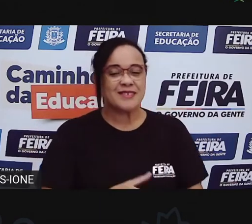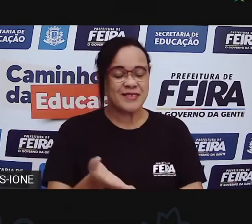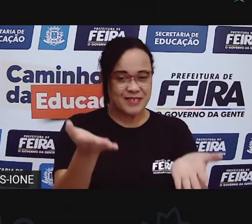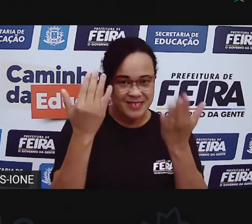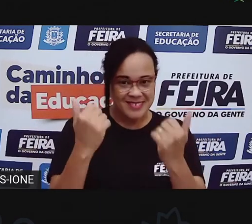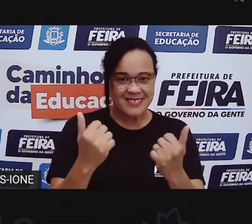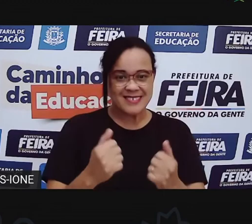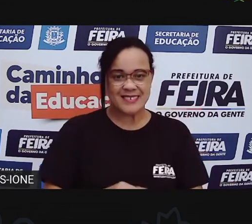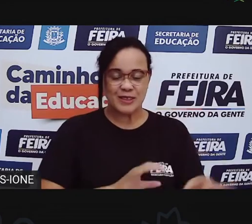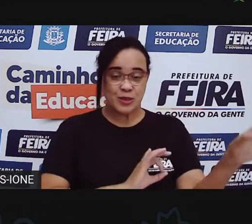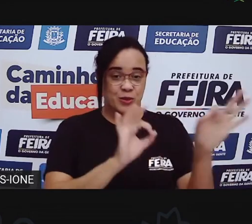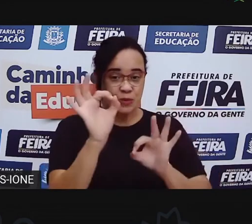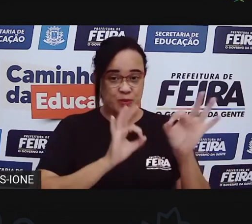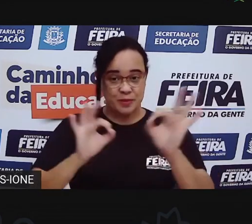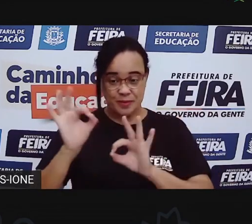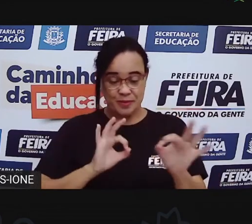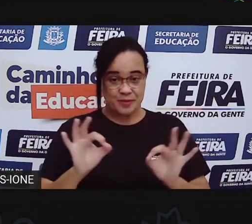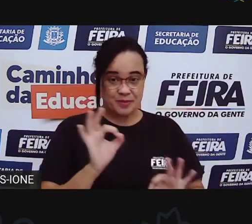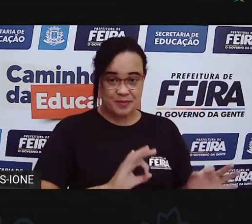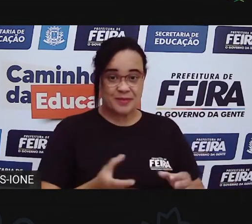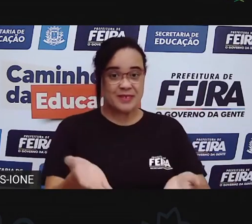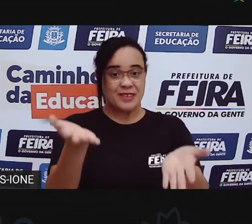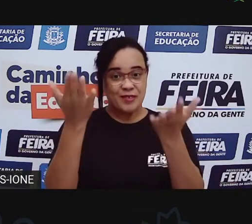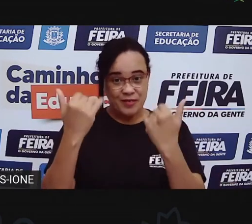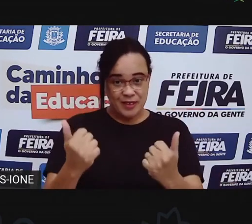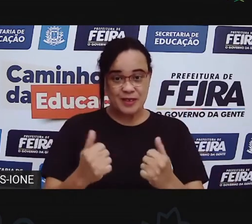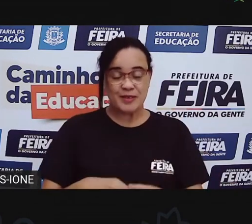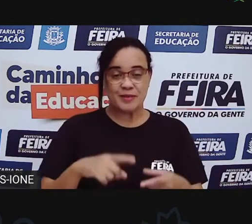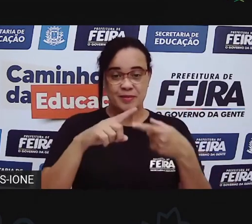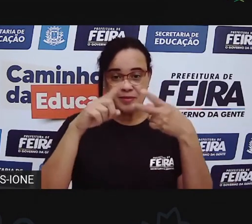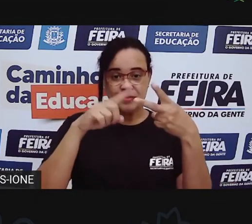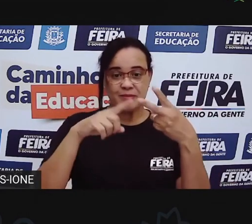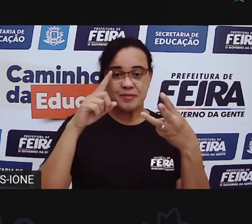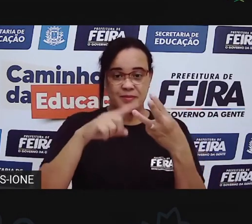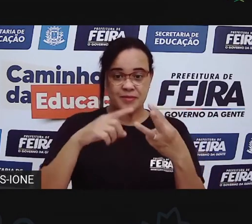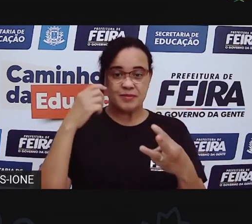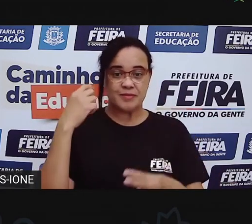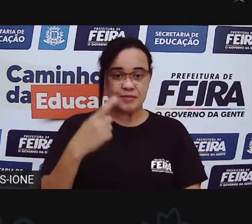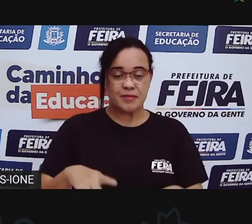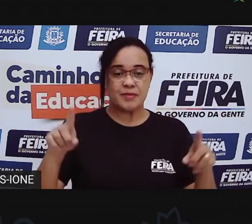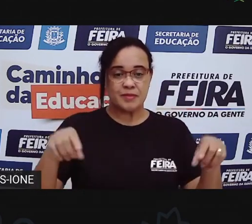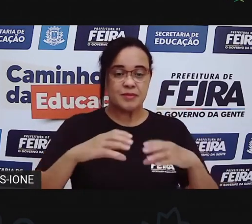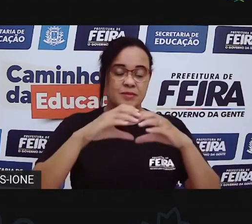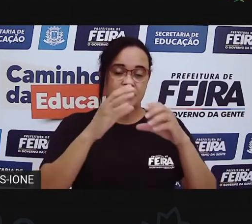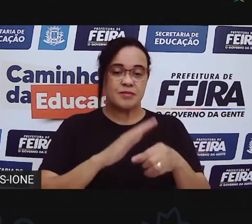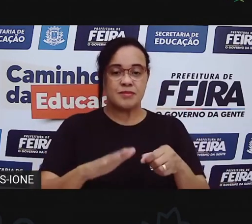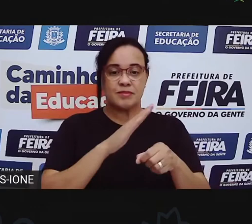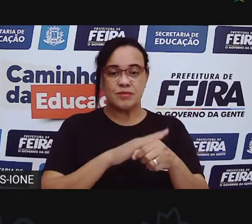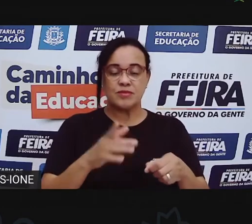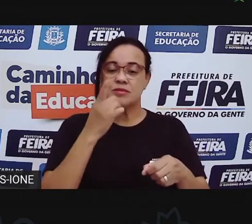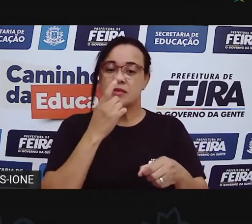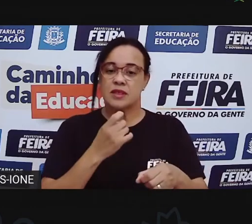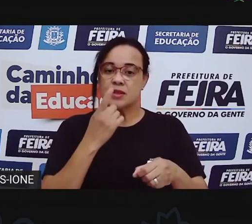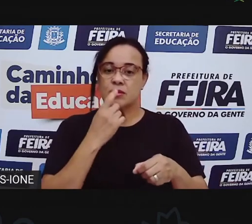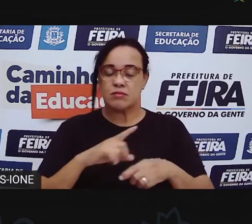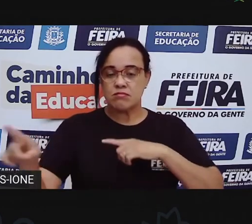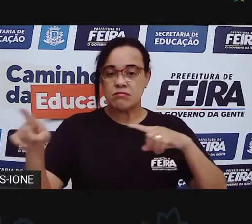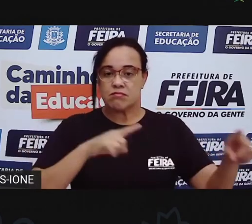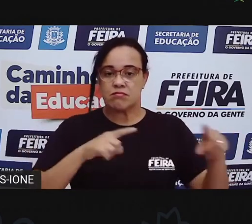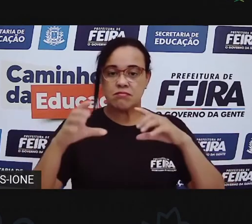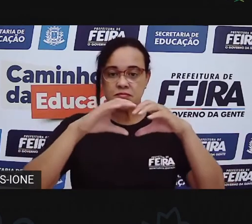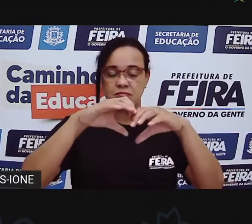lá? Preparada? Preparada. Vamos lá. Um, dois, três. O tomate é primo do caqui.